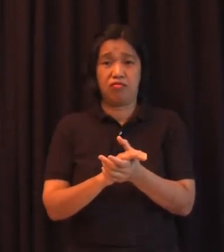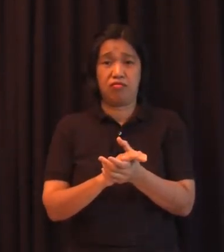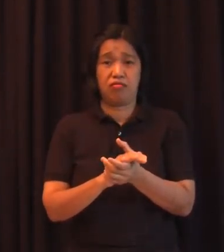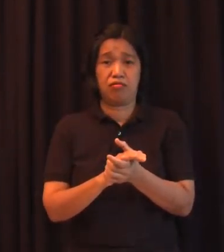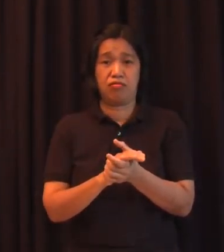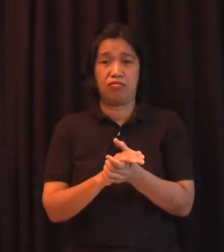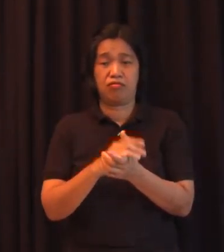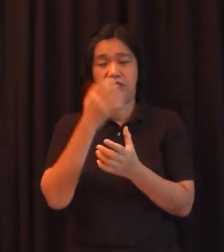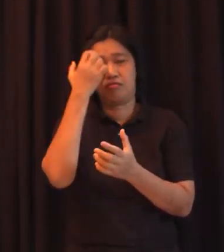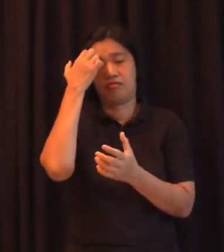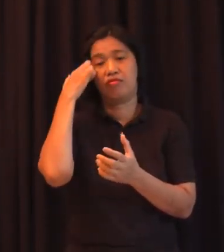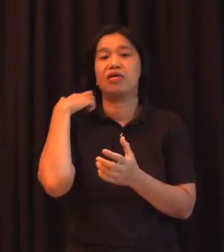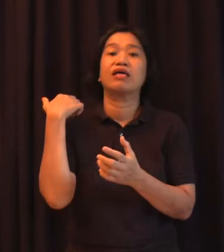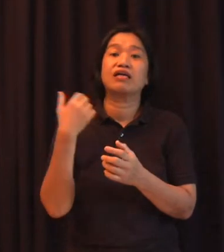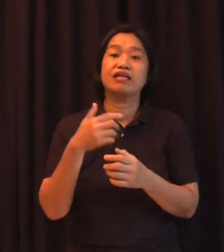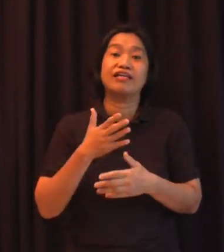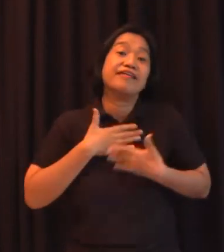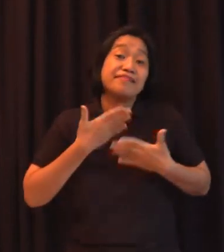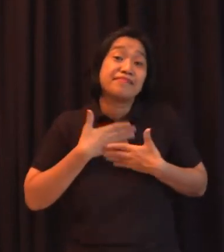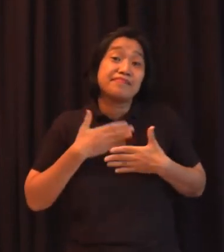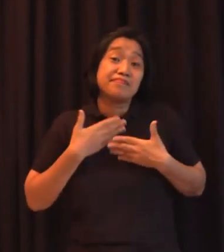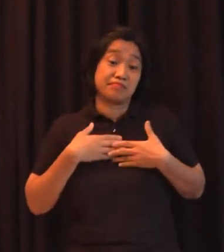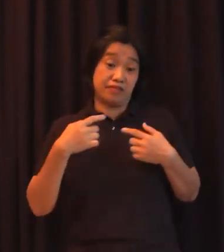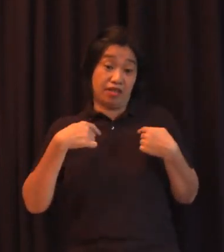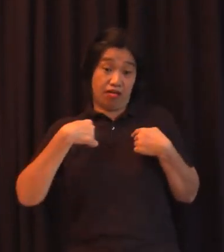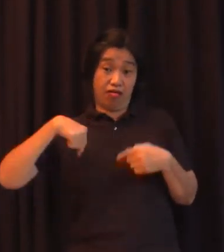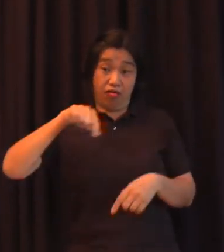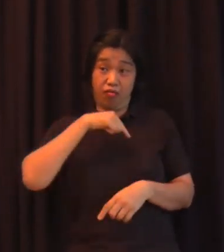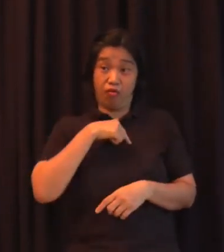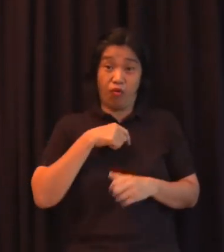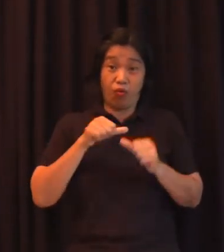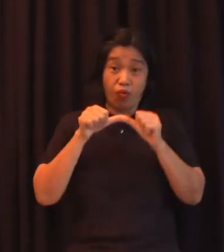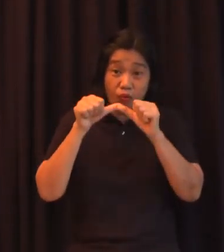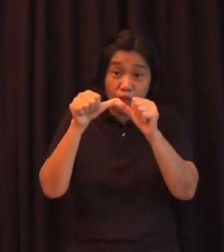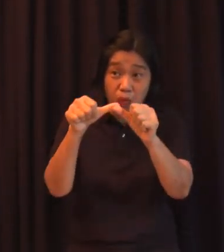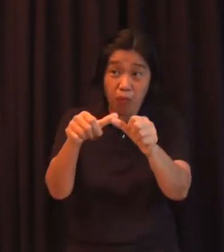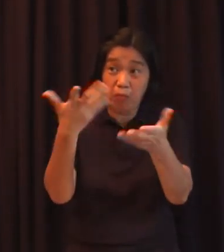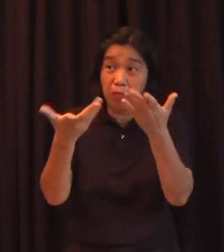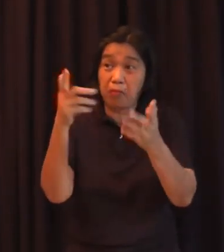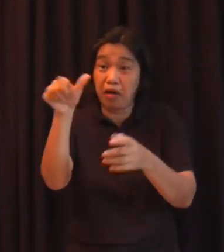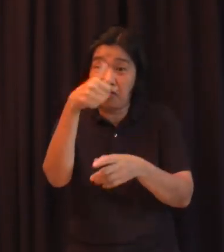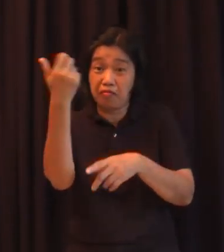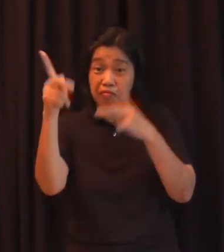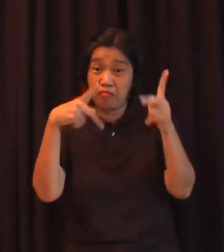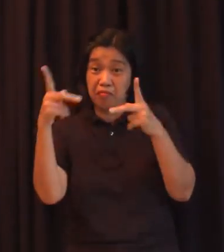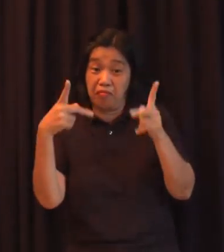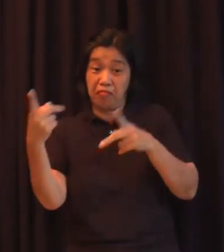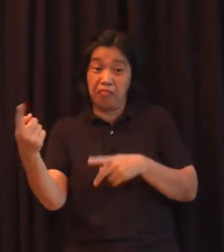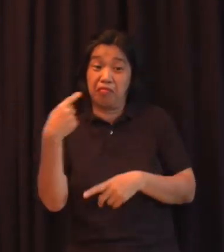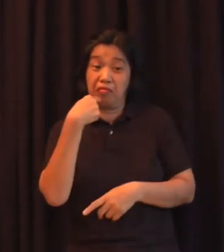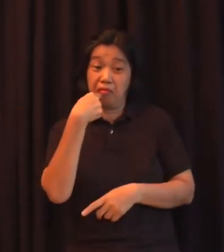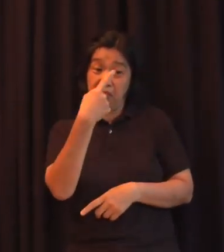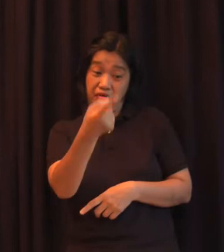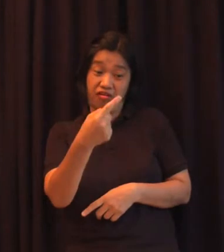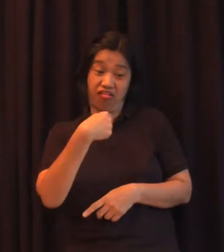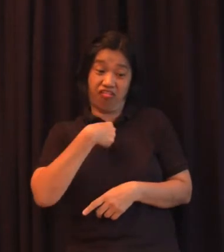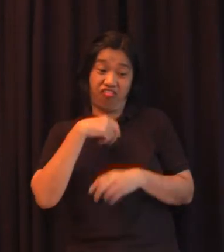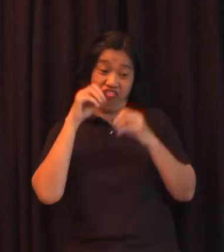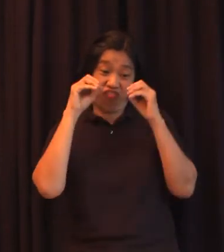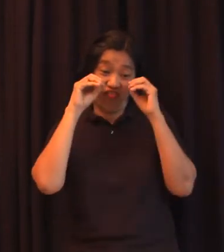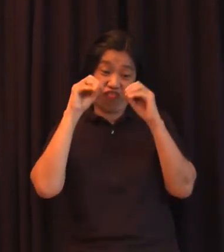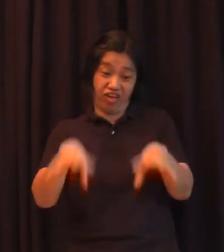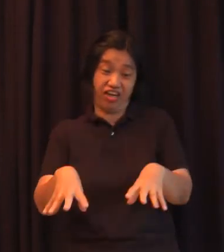kakatuwa naman kung kami na yung magsisulong na wigan pang mansa pakasabihin ayaw lang namin mawala ng lugar sa mundo na ito pero